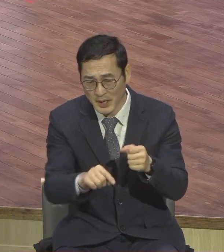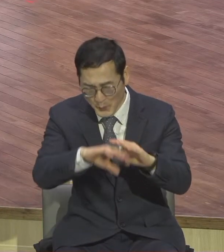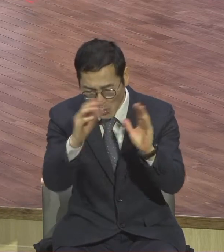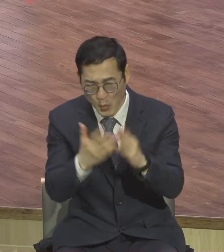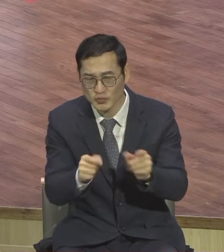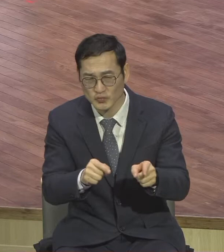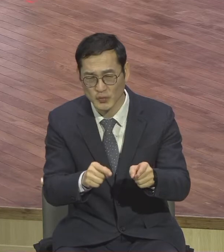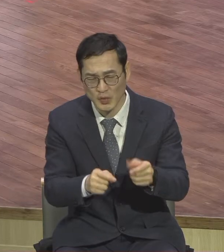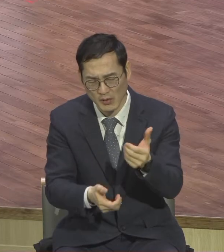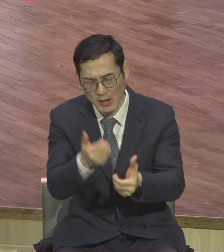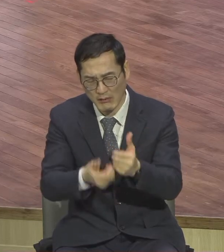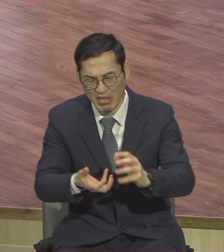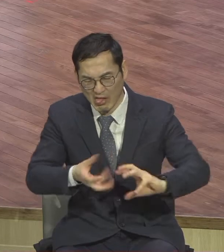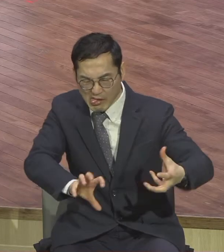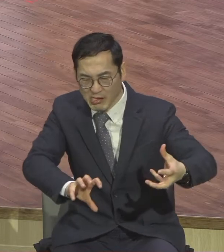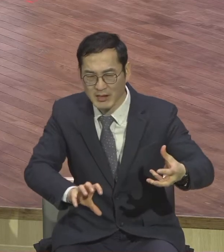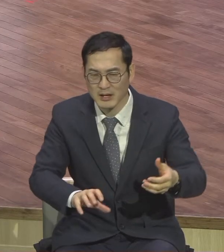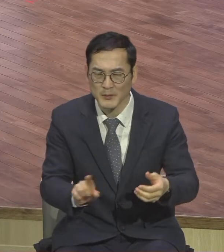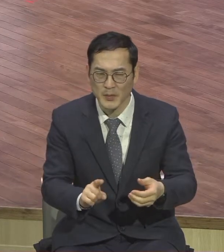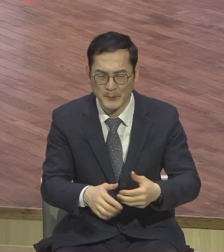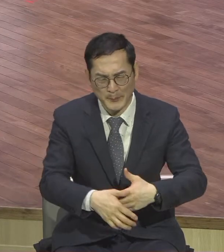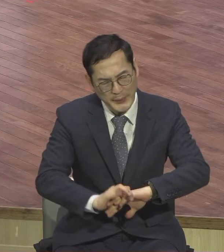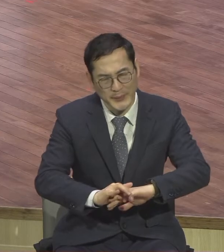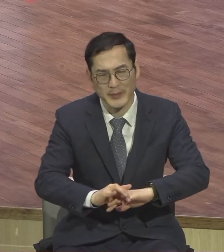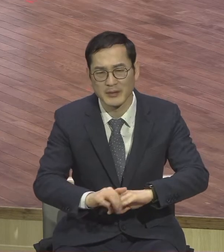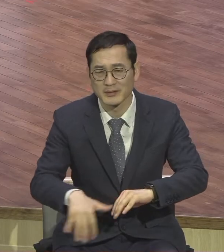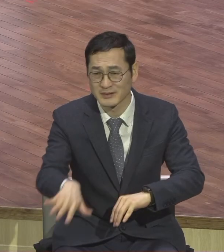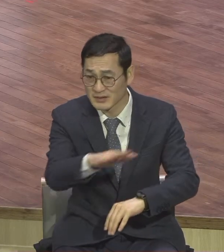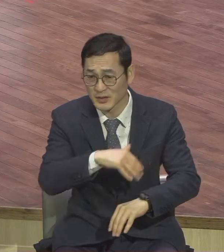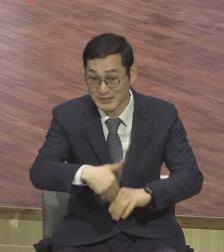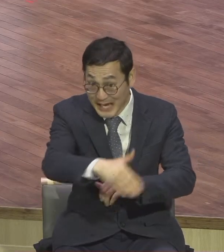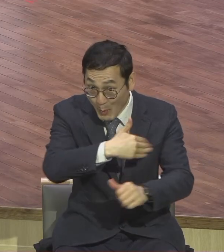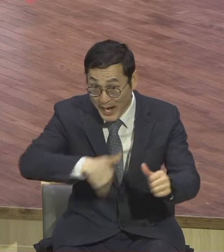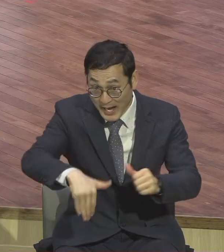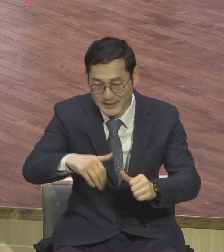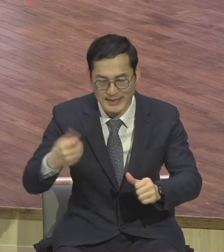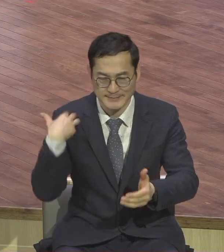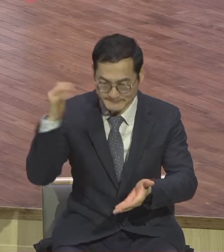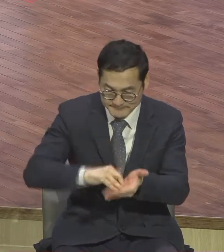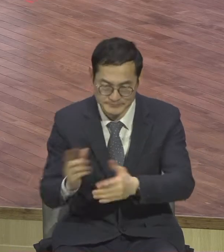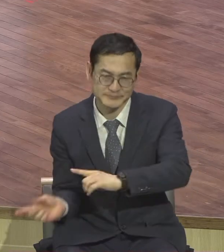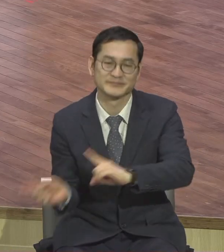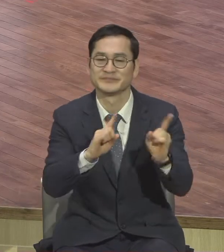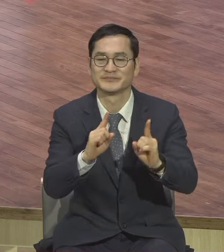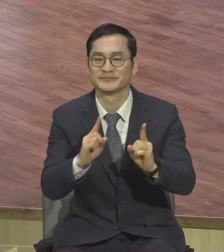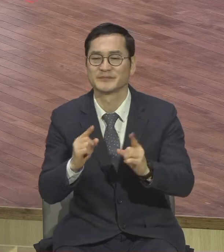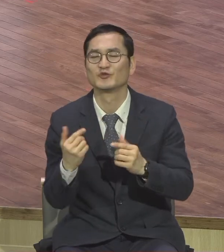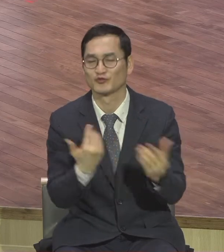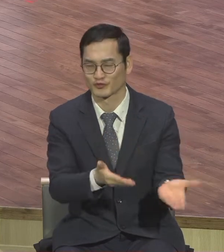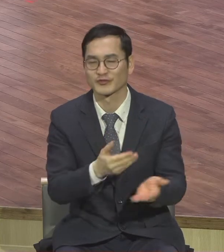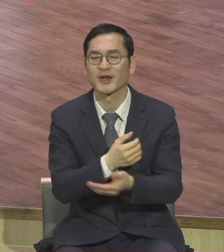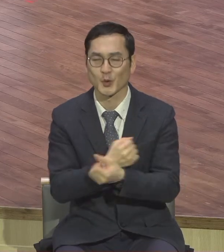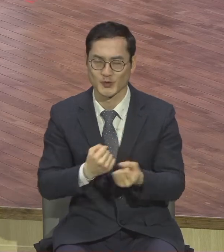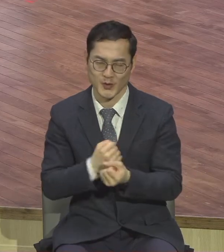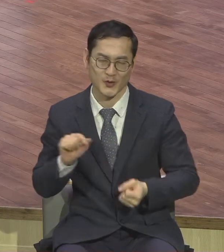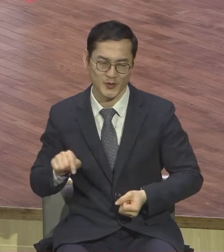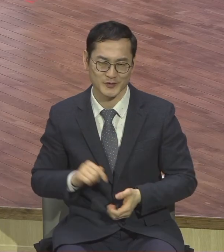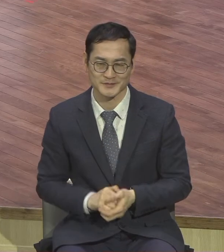살리는 힘이 있어요 용서는 상식의 3장에서 하나님 앞에 범죄한 인간에게 제일 먼저